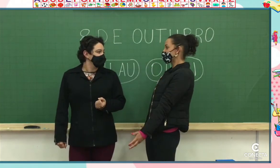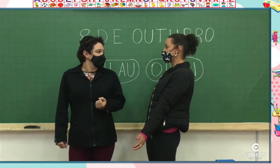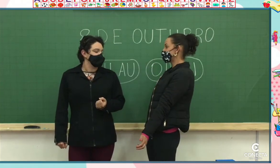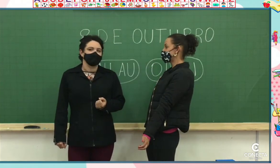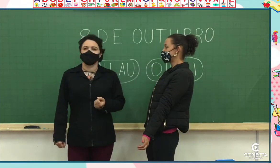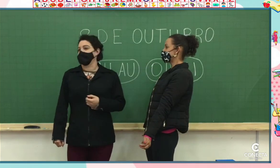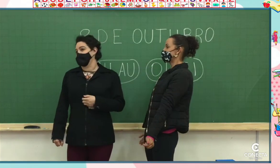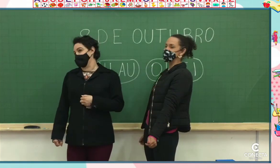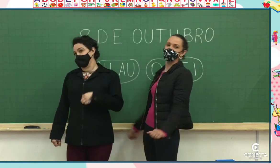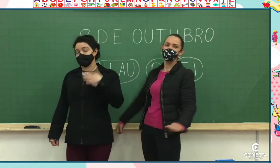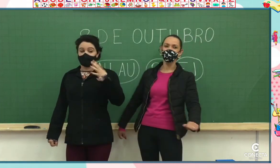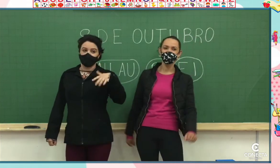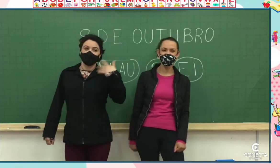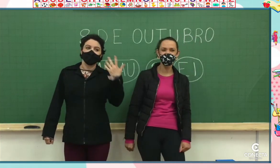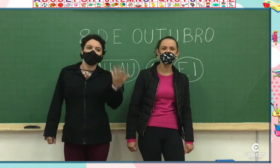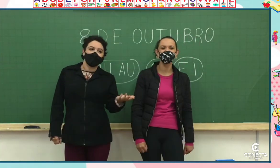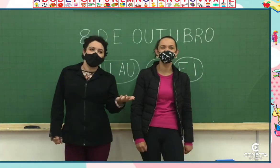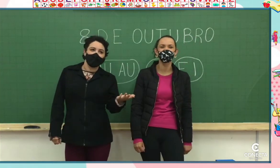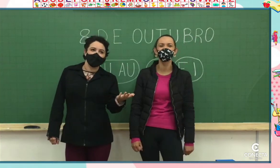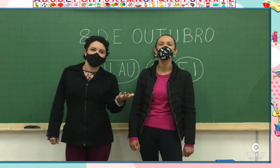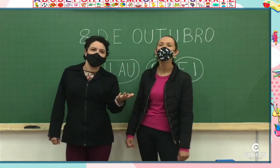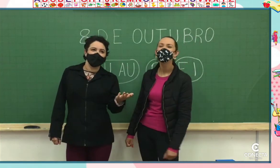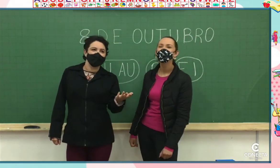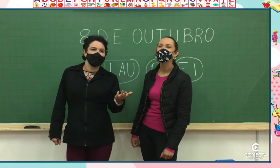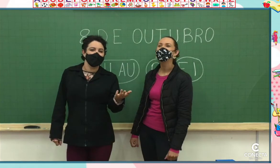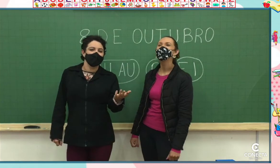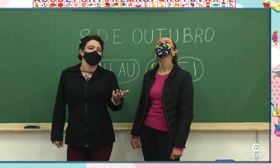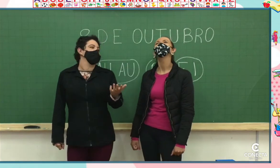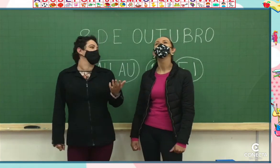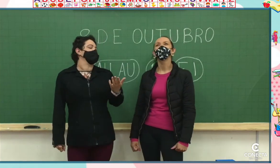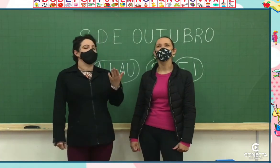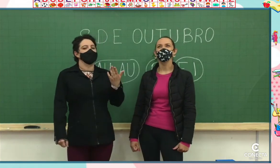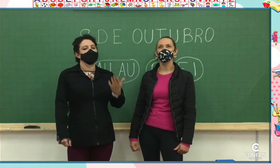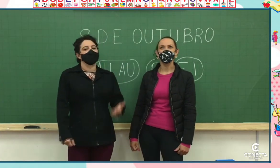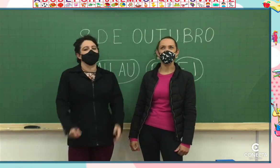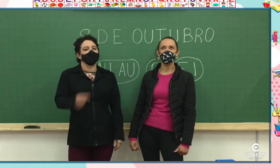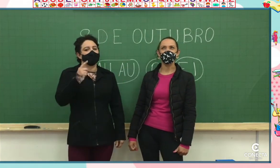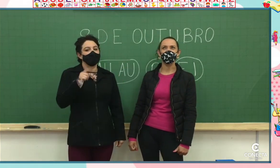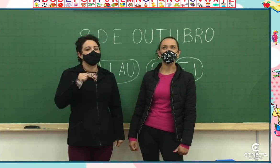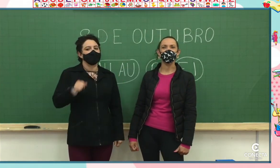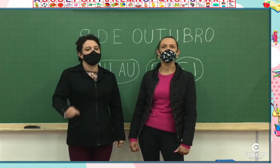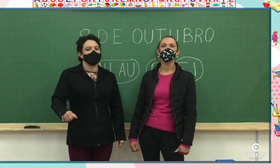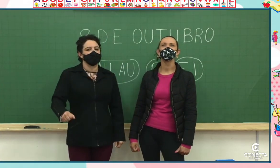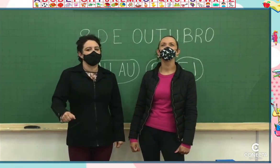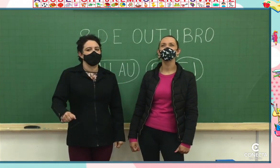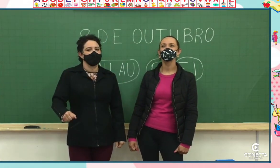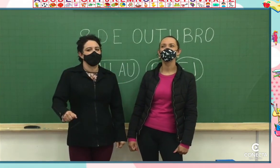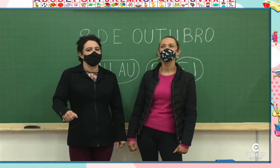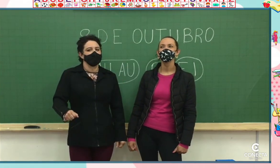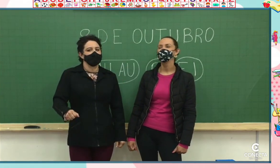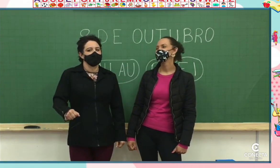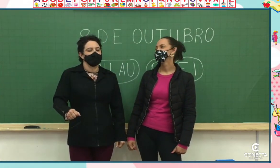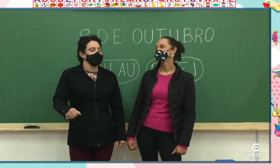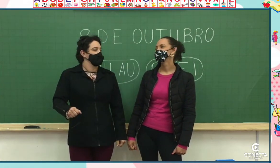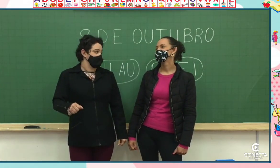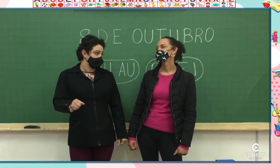Caçamba? Não, ele tem um nome. Ai, ai, ai. professora não prestou atenção.